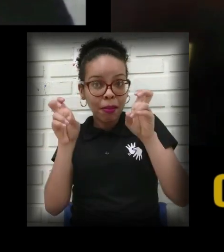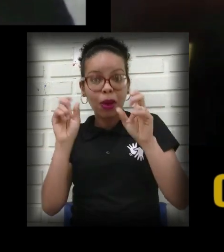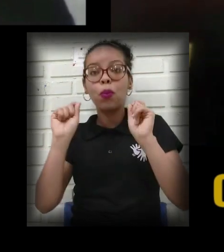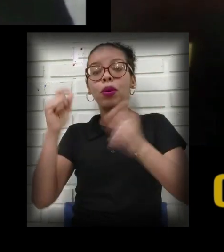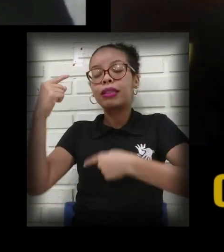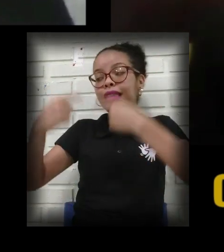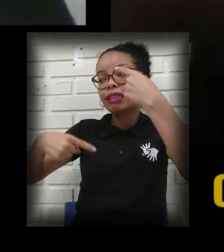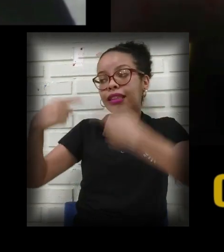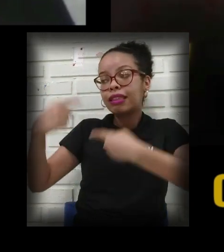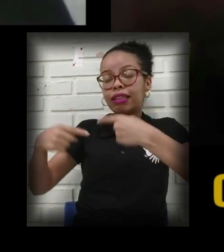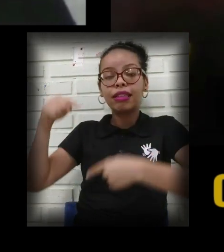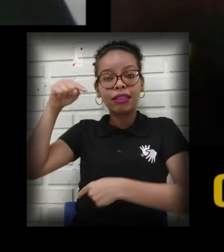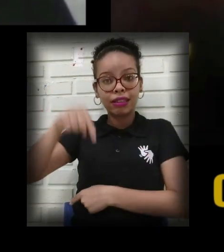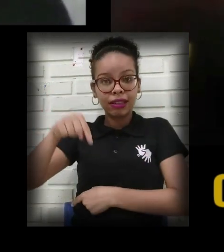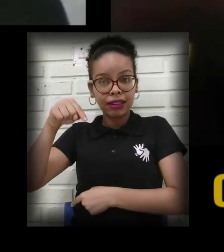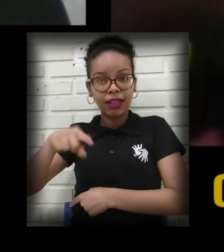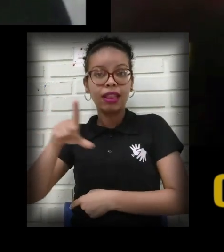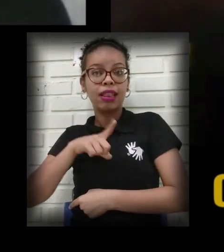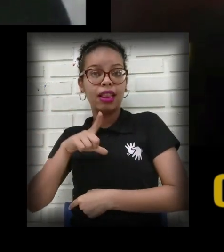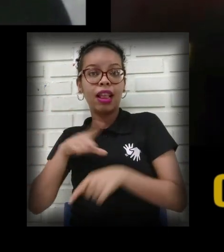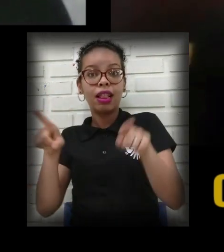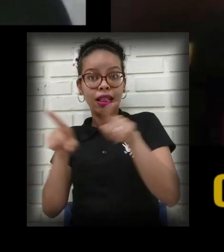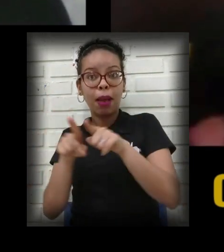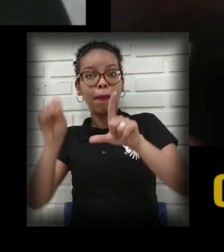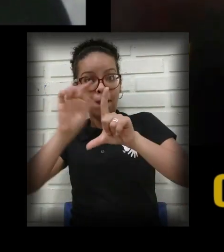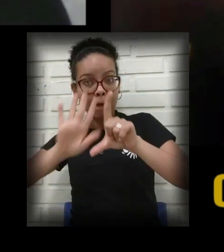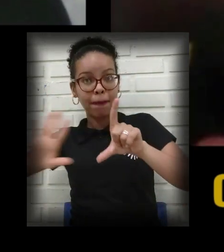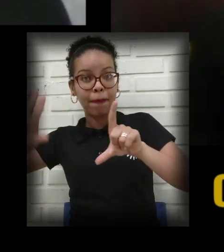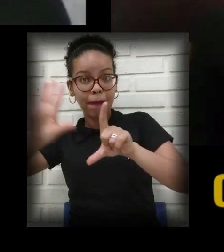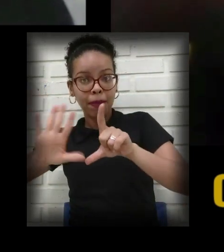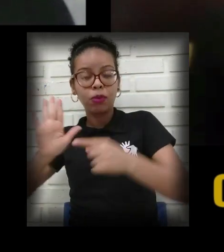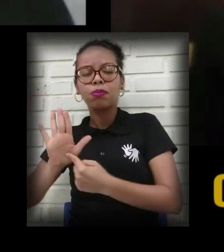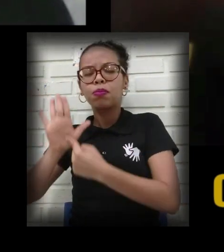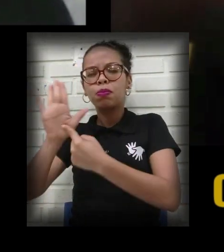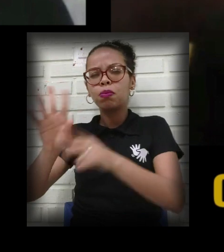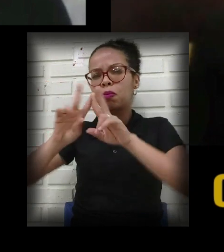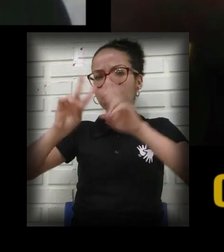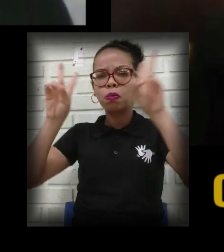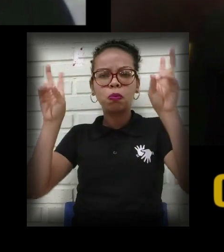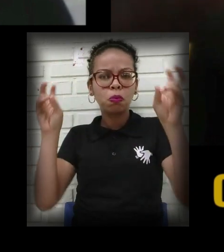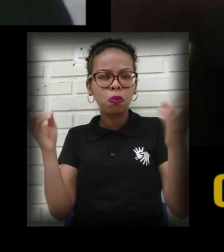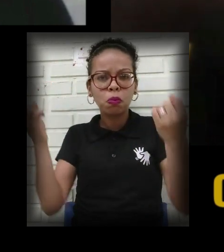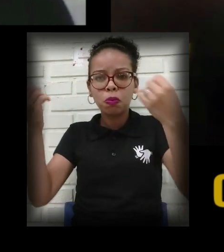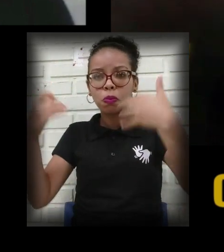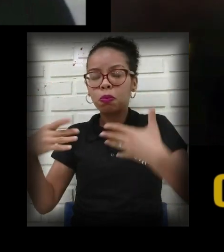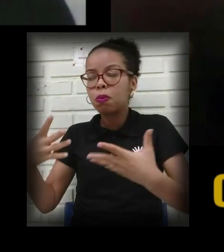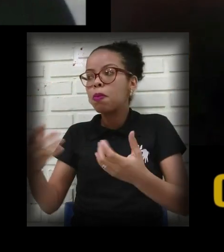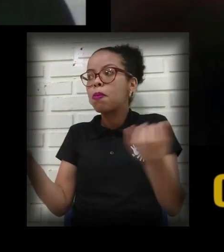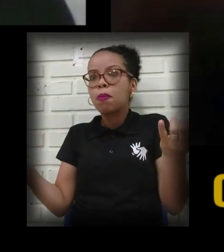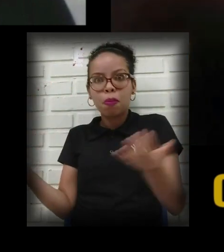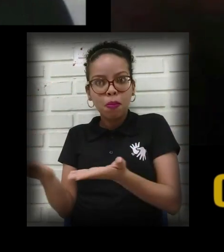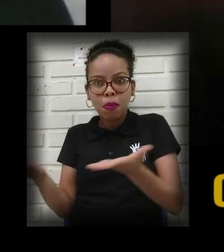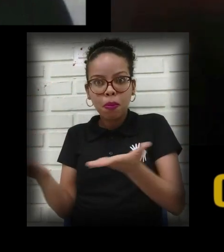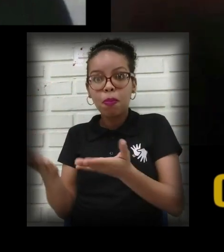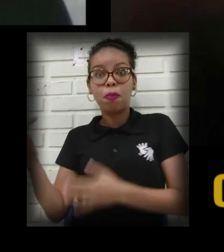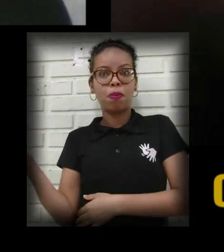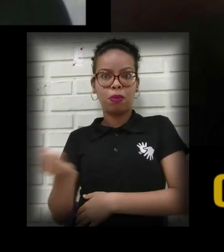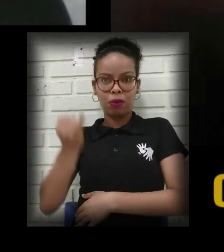discussão aqui e nas plataformas que tornam esse assunto mais vivo, é que nós não